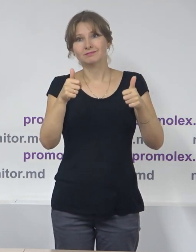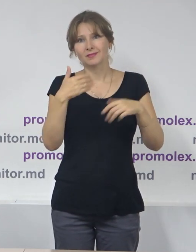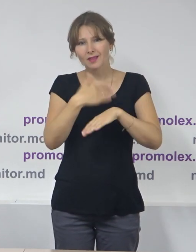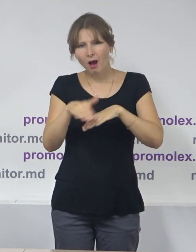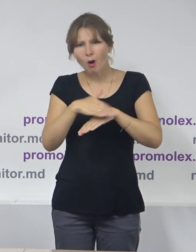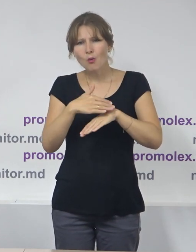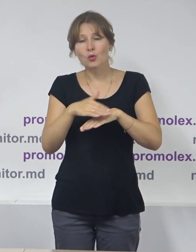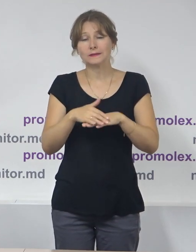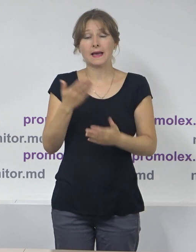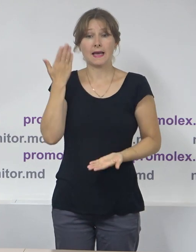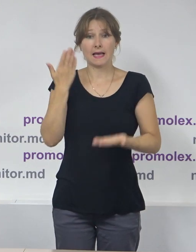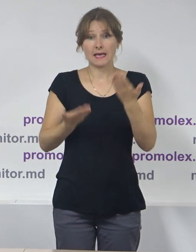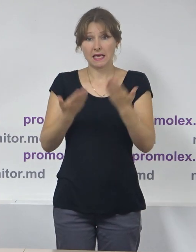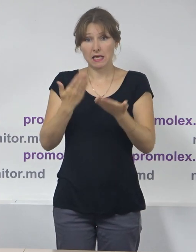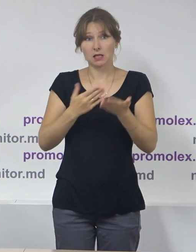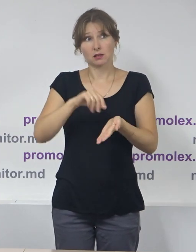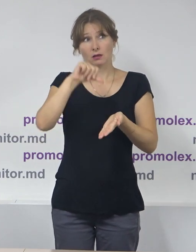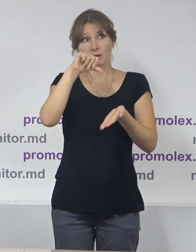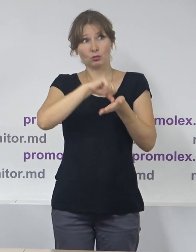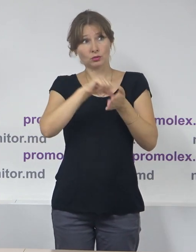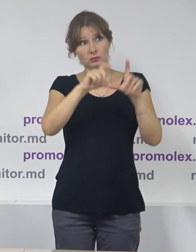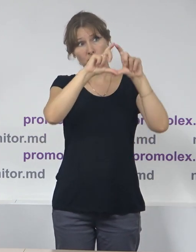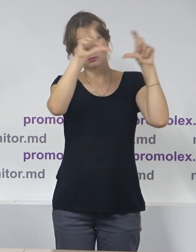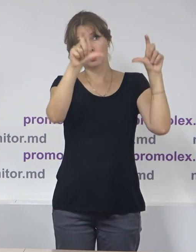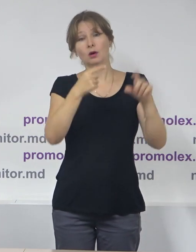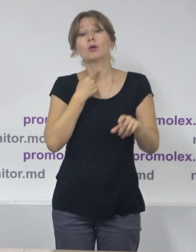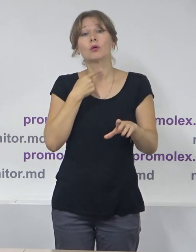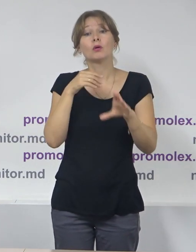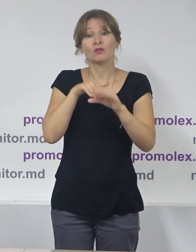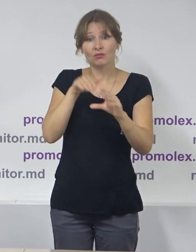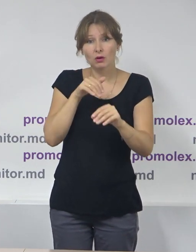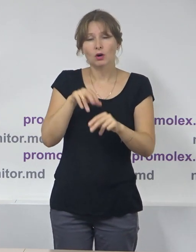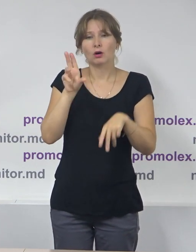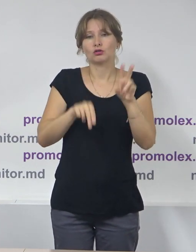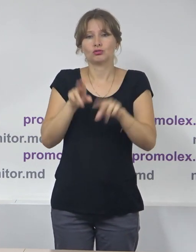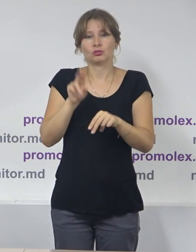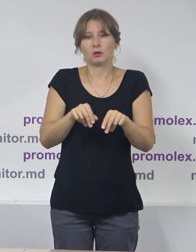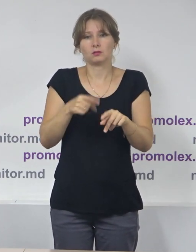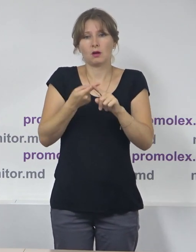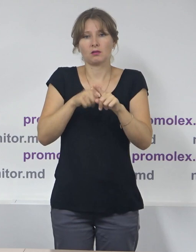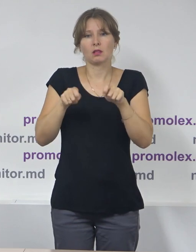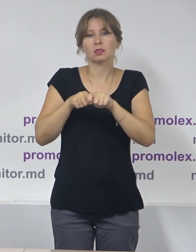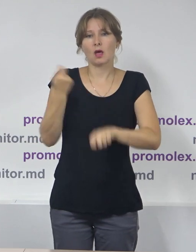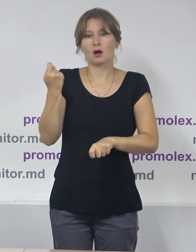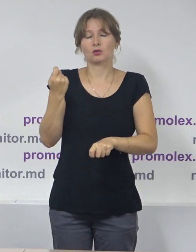dacă este prezent, îndemnul la vot, ar fi deja încălcare. Dacă este o altă formulă expusă